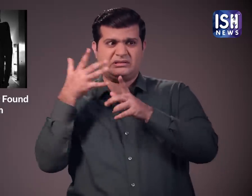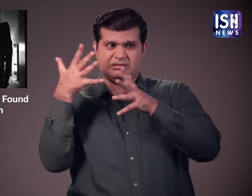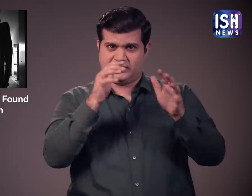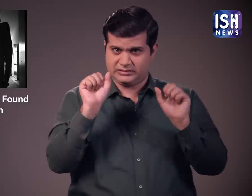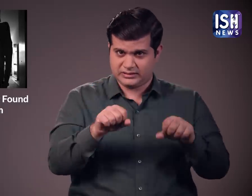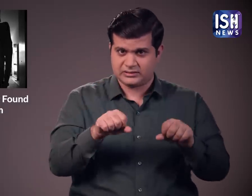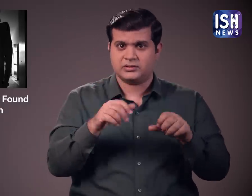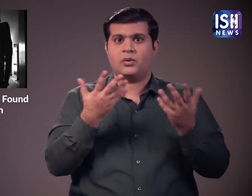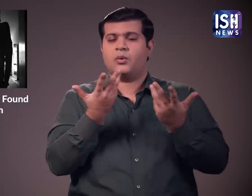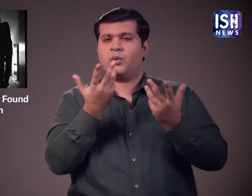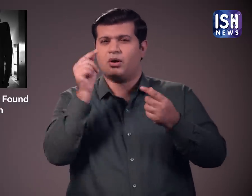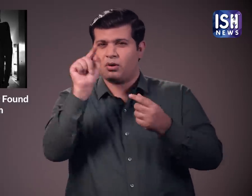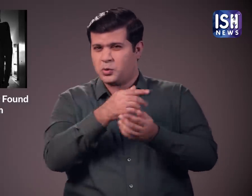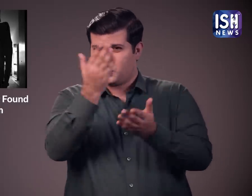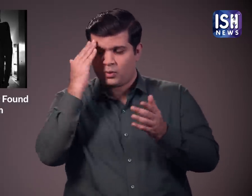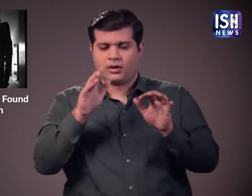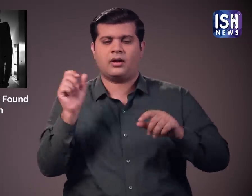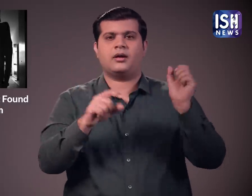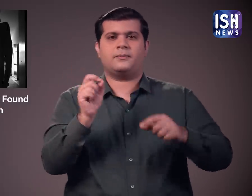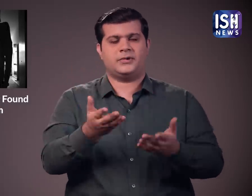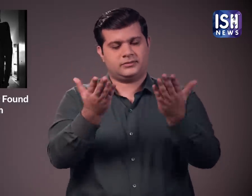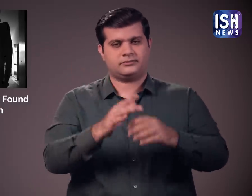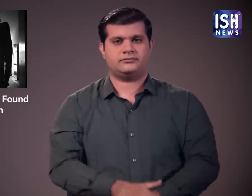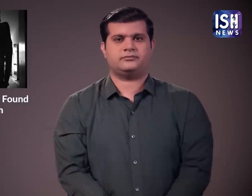क्या टीचर ने वाकई में उसे परेशान किया तो हमें कमेंस में बताइए।